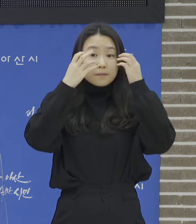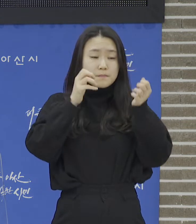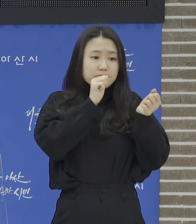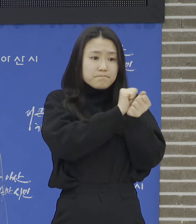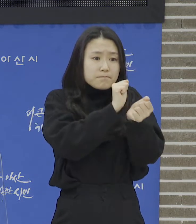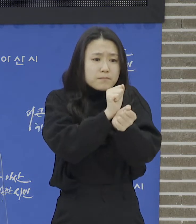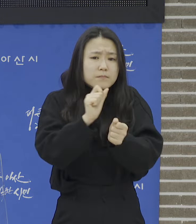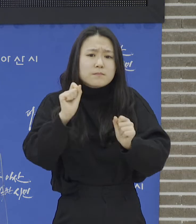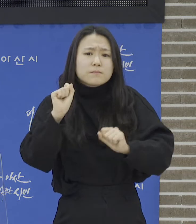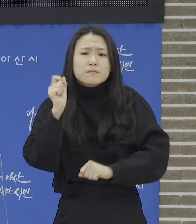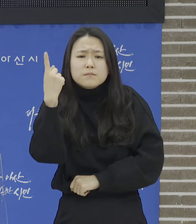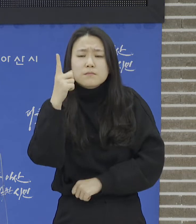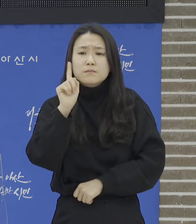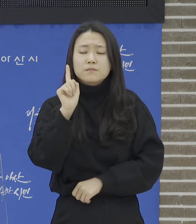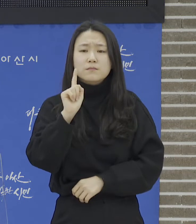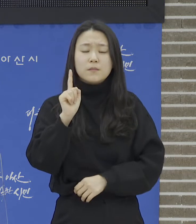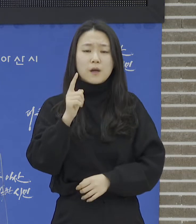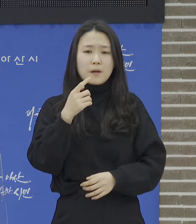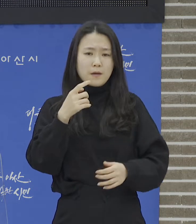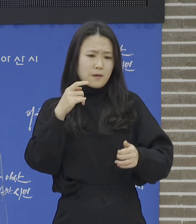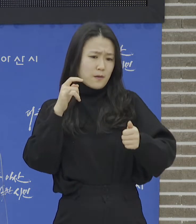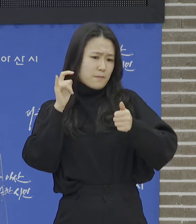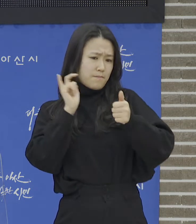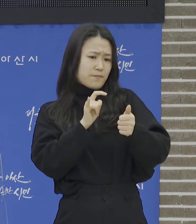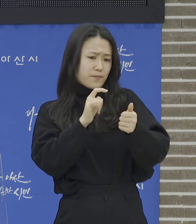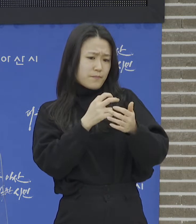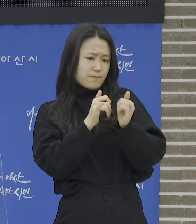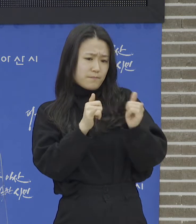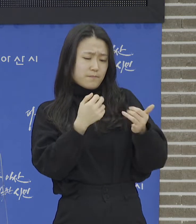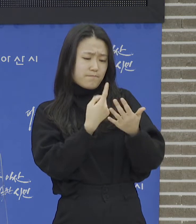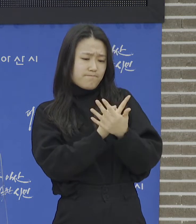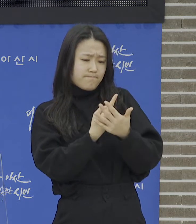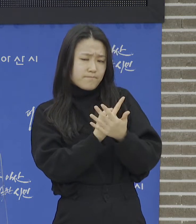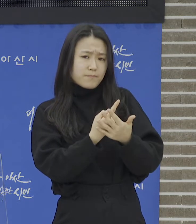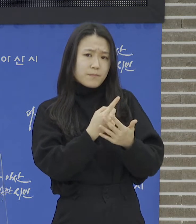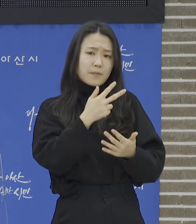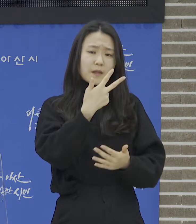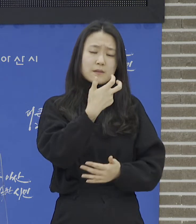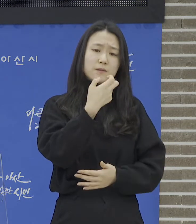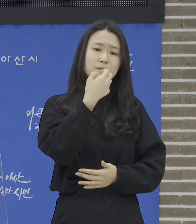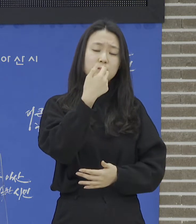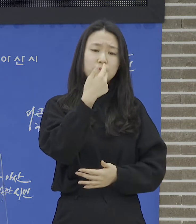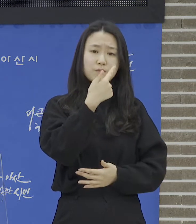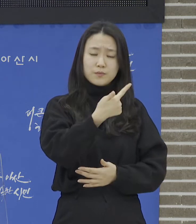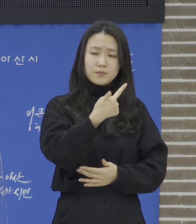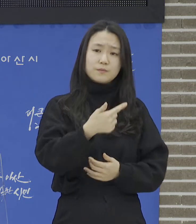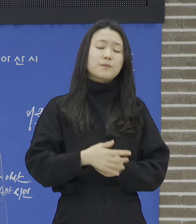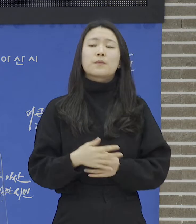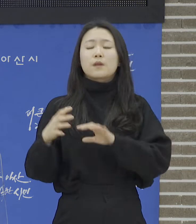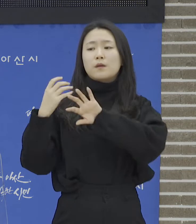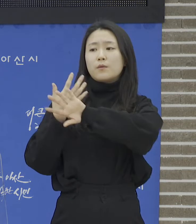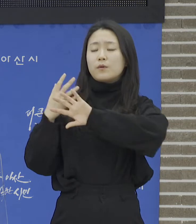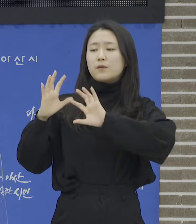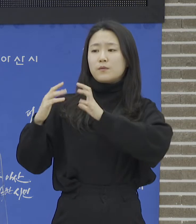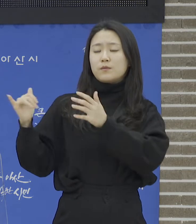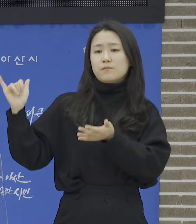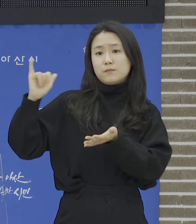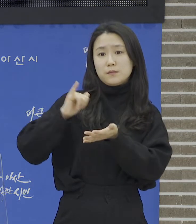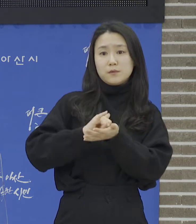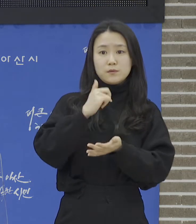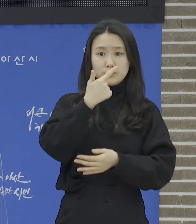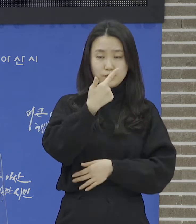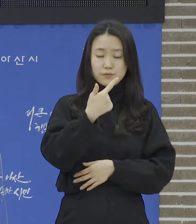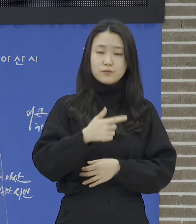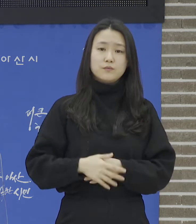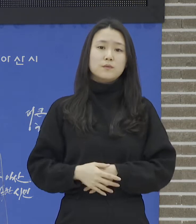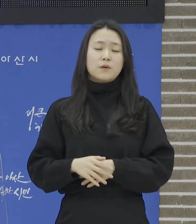접촉 71명, 해외 입국 6명, 자가 격리 중 양성 2명, 감염 경로